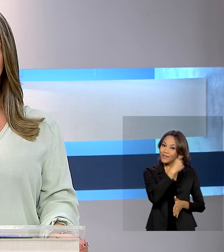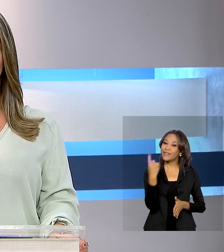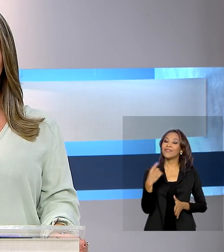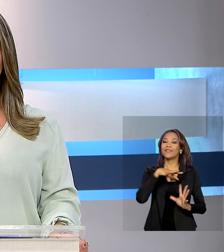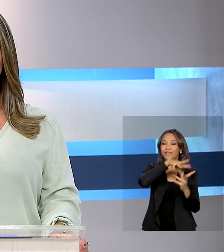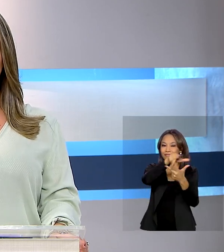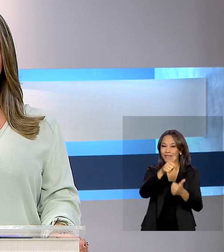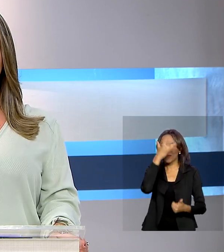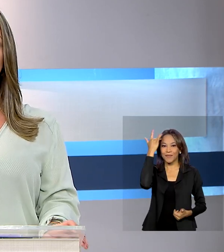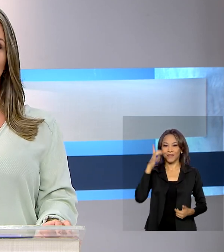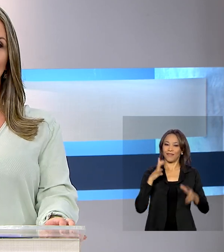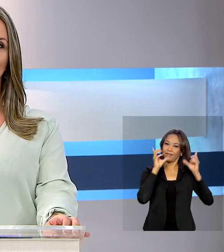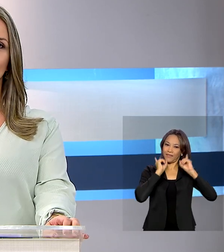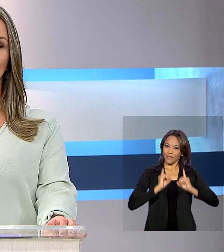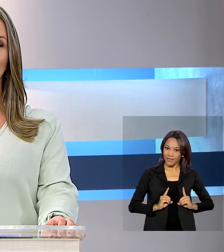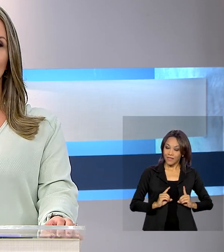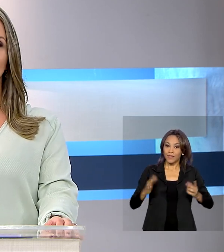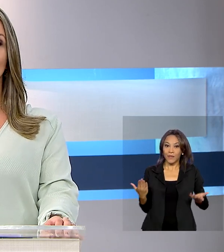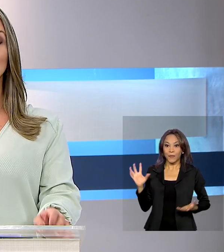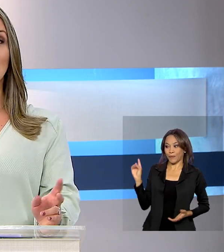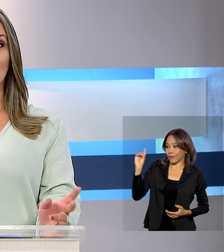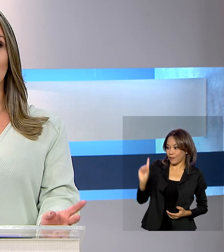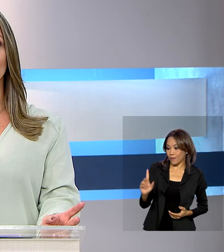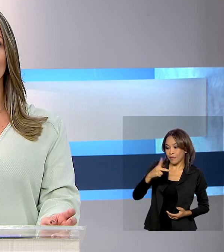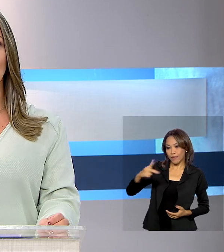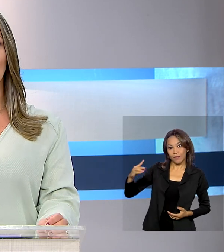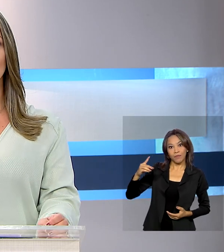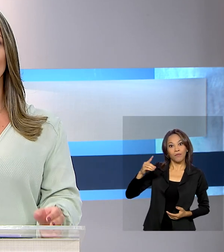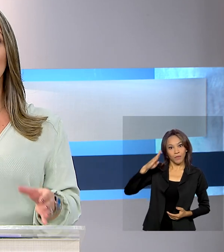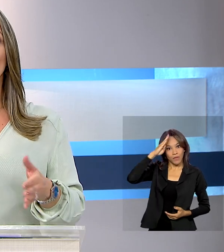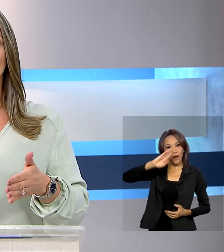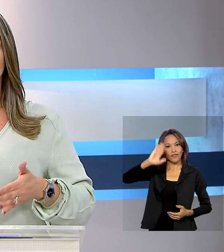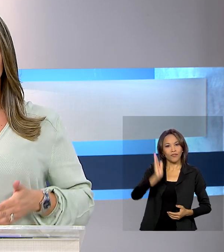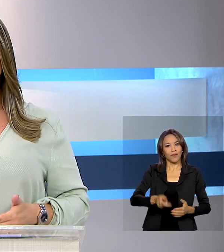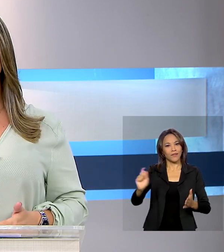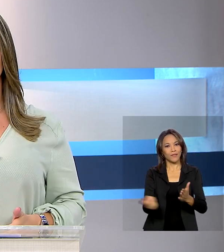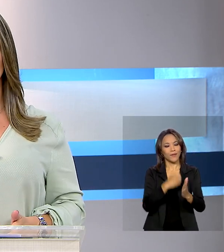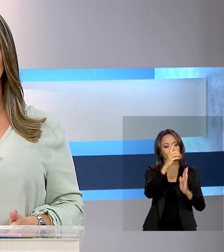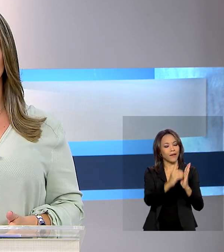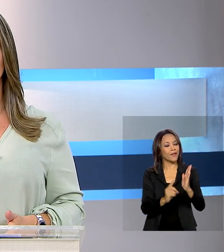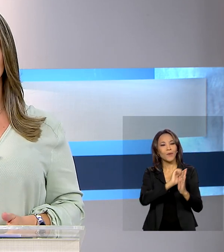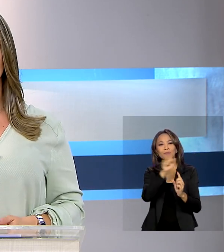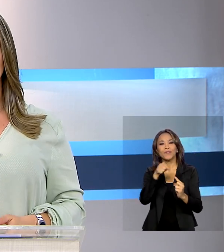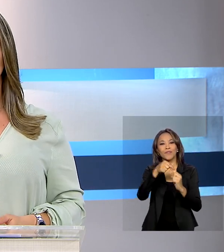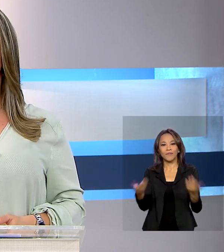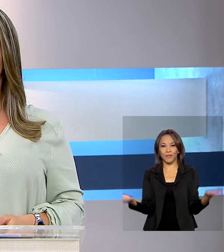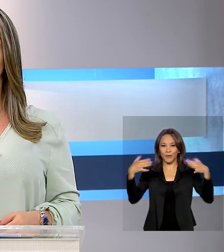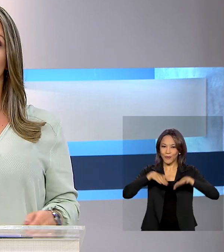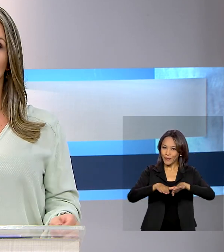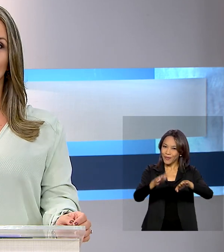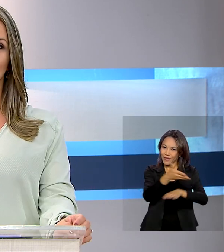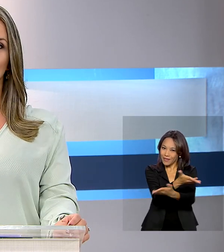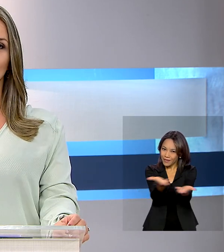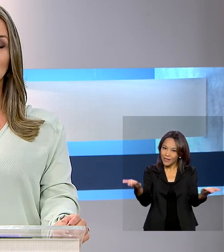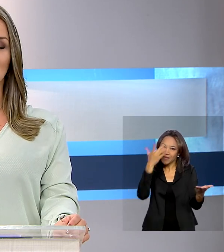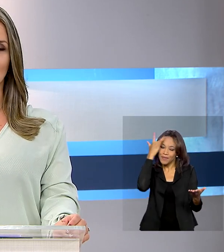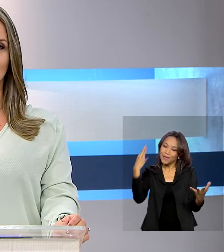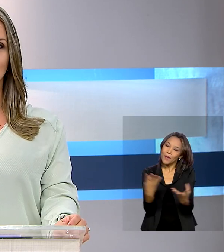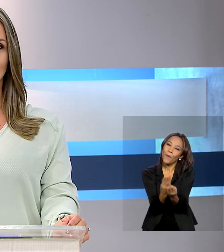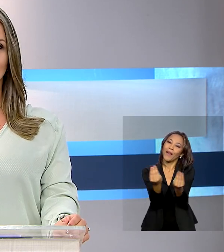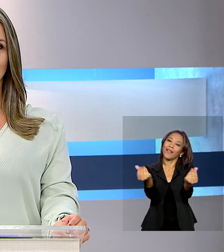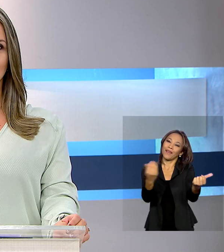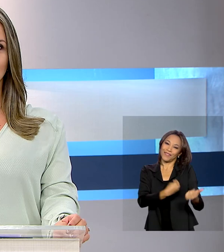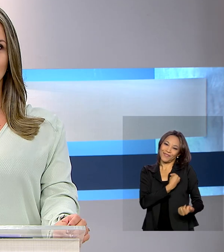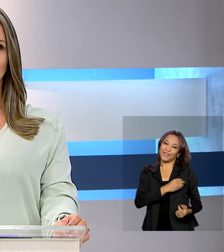Deficiência. O presidente Jair Bolsonaro assinou decretos para garantir a inclusão dessas pessoas e melhorar a qualidade de vida